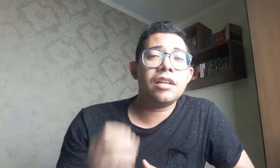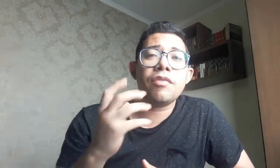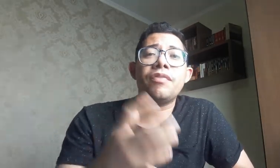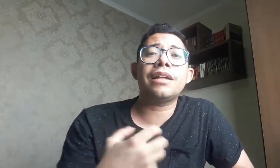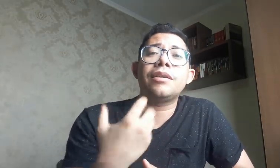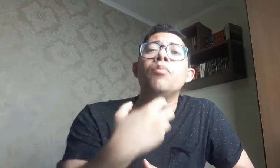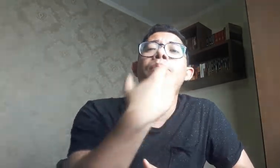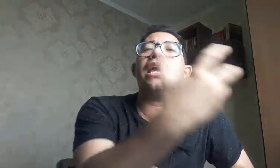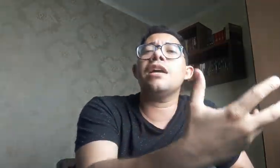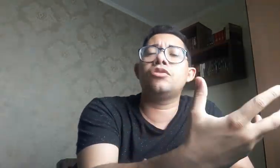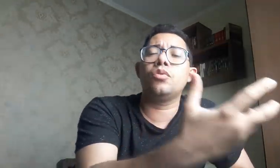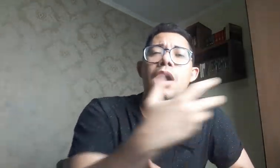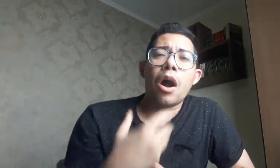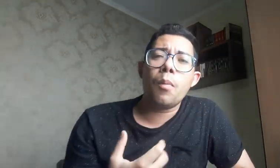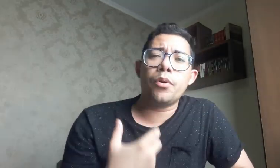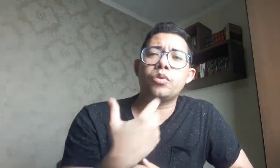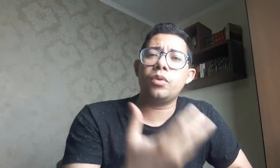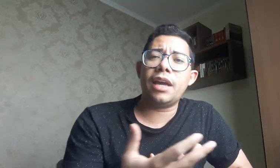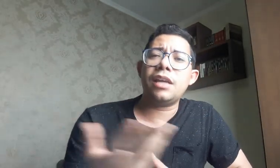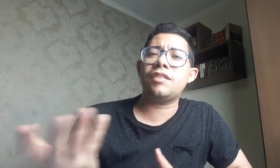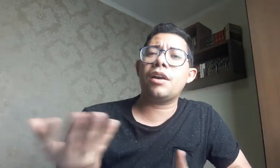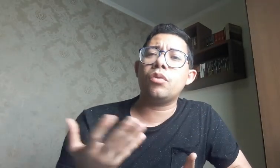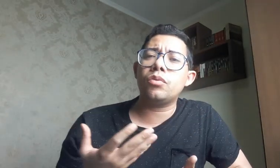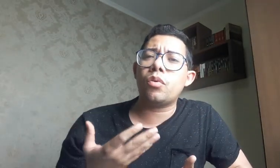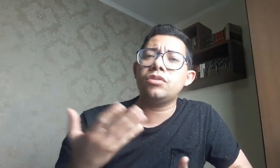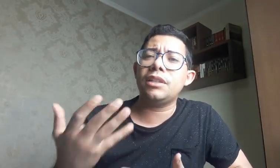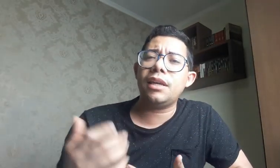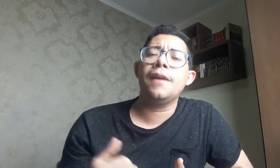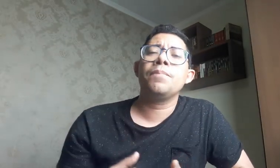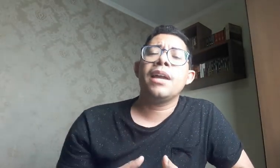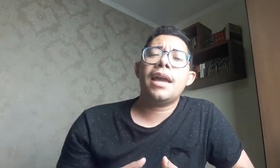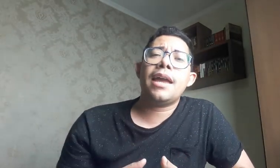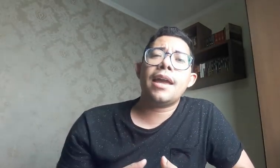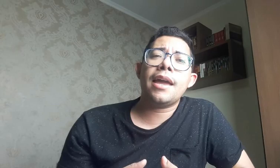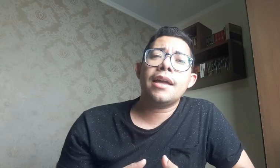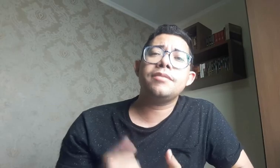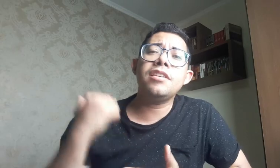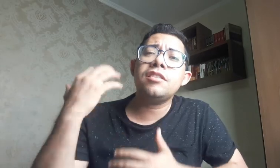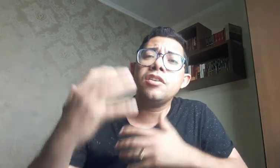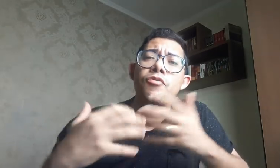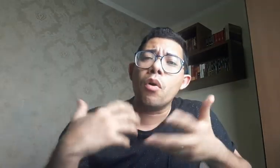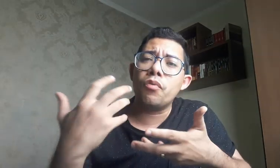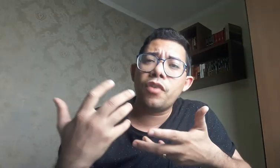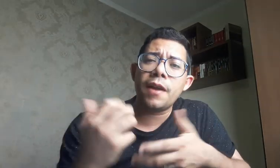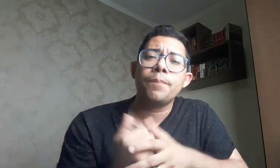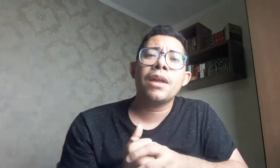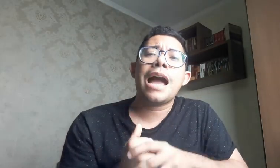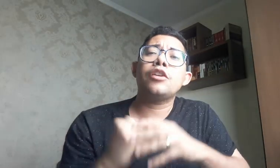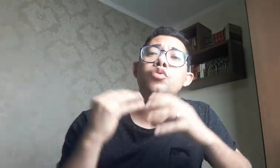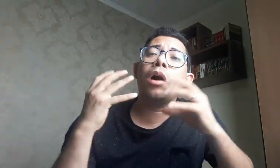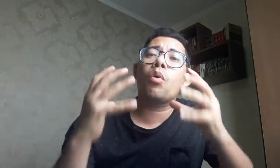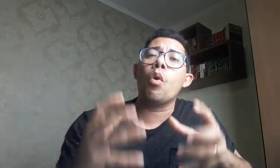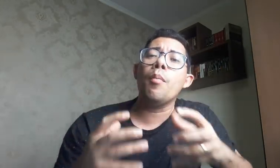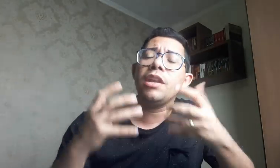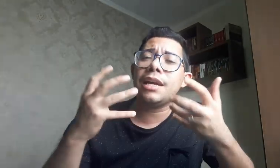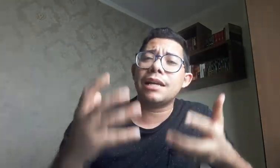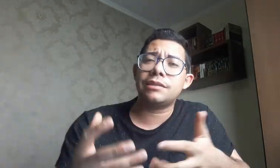Você não vai ficar tão preso ao português. Você vai conseguir desenvolver a sua comunicação